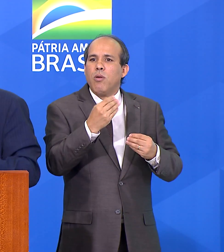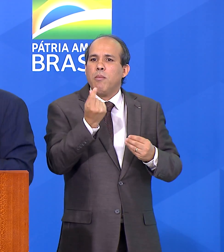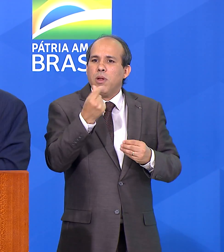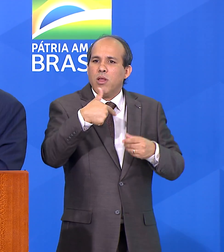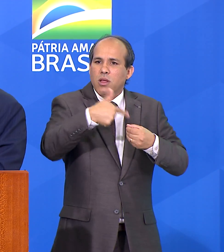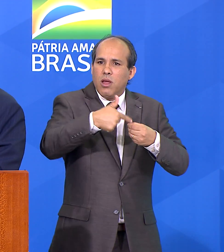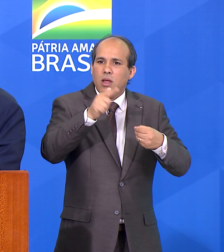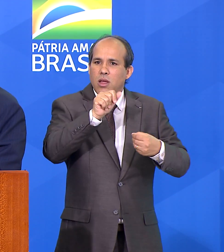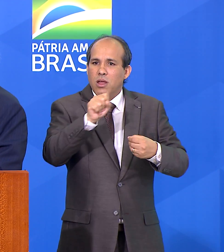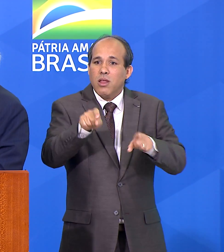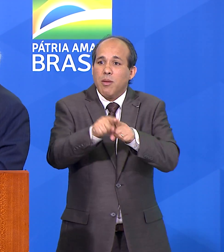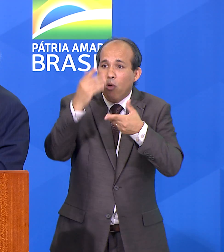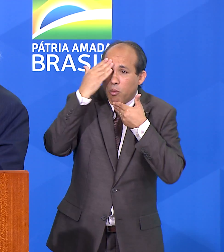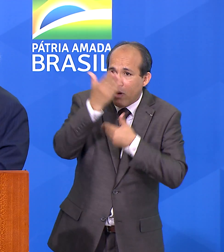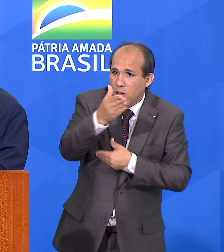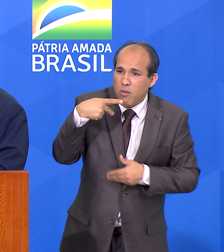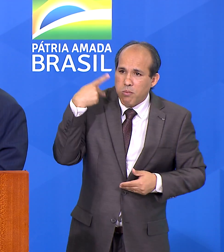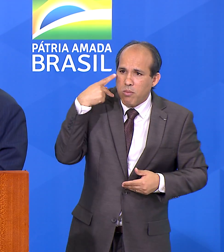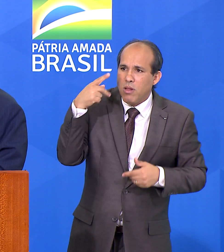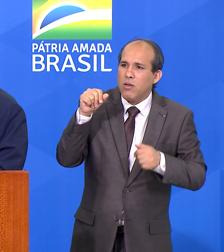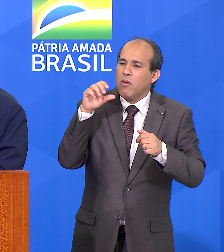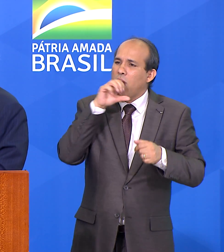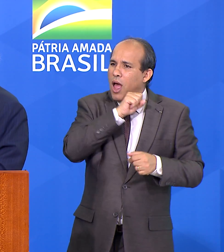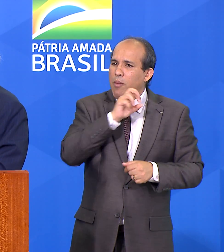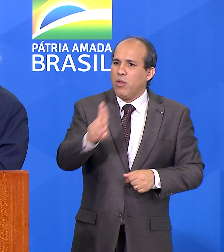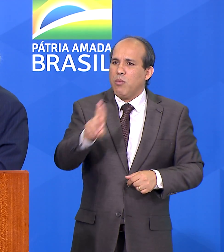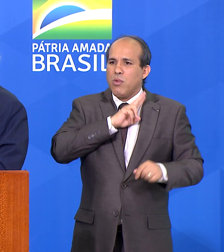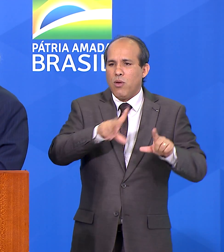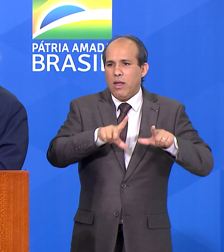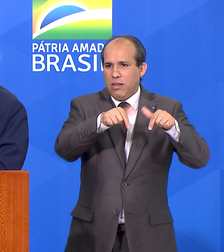todos os parlamentares presentes, exatamente por essa ação rápida.